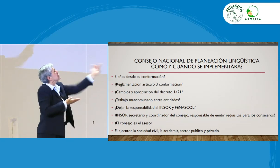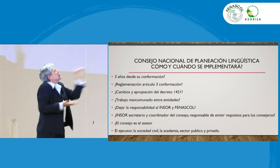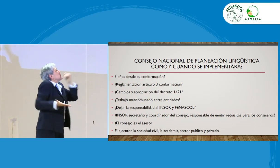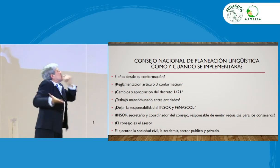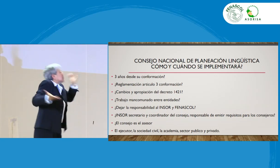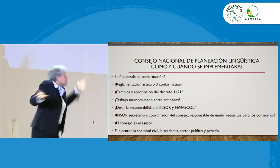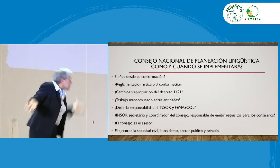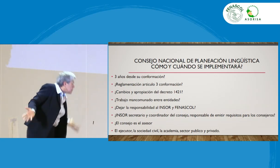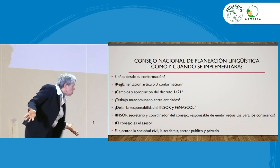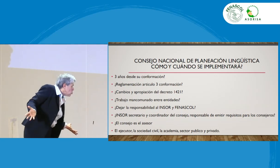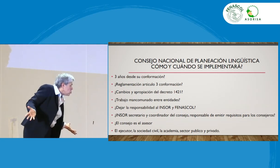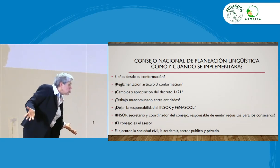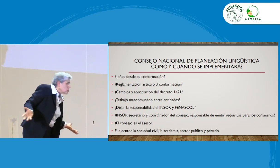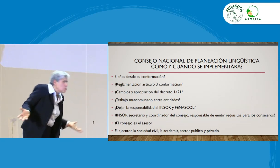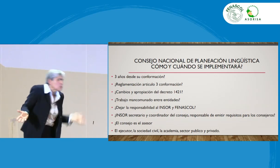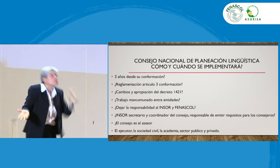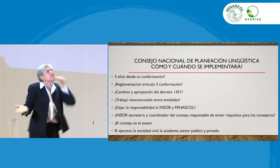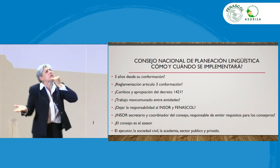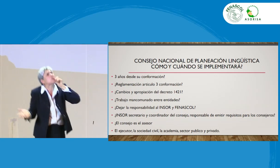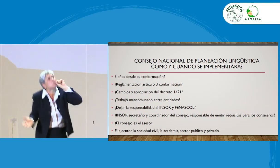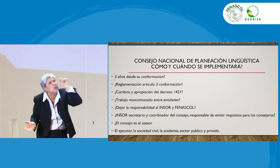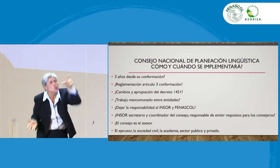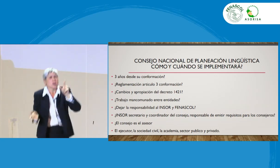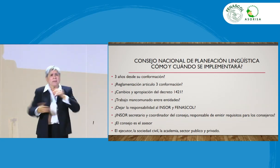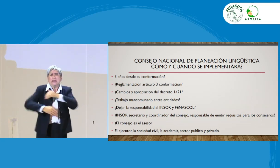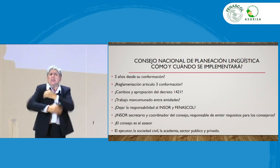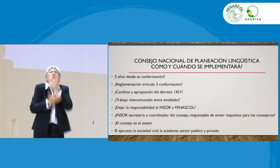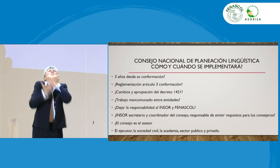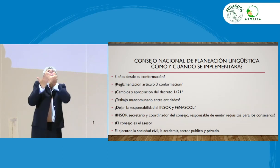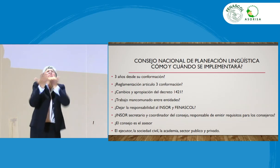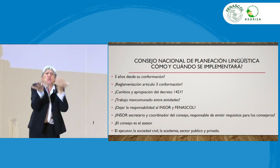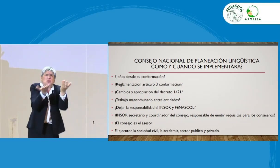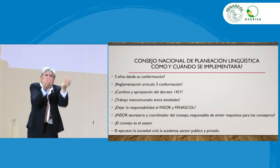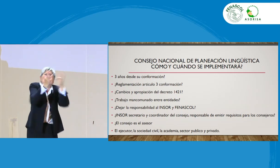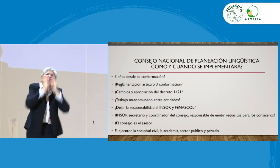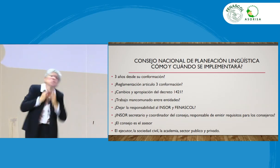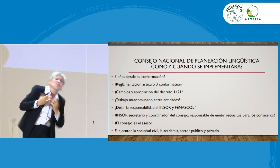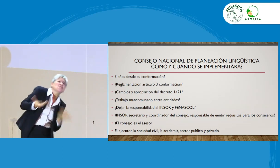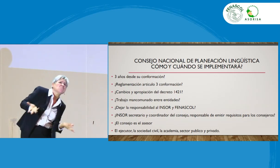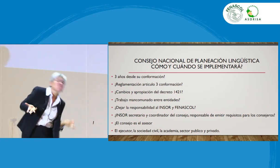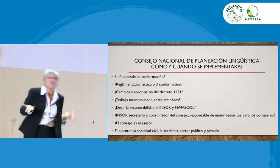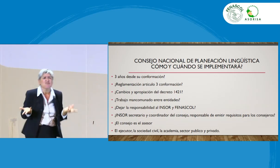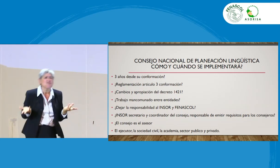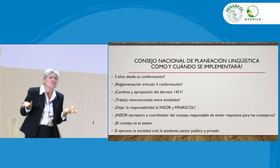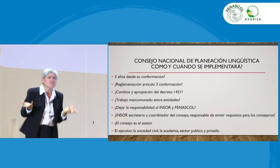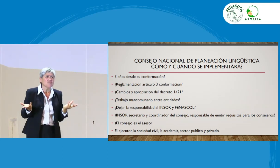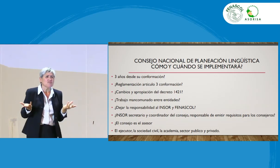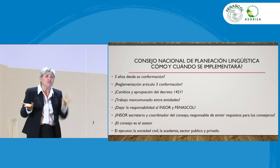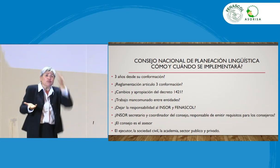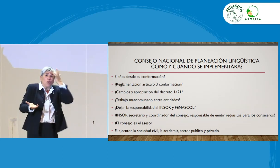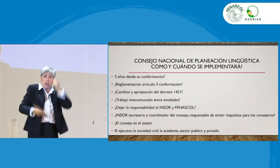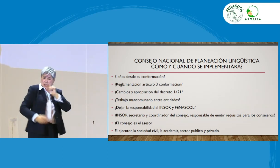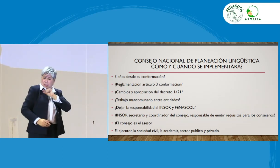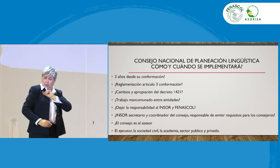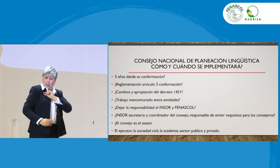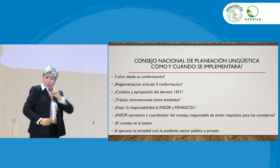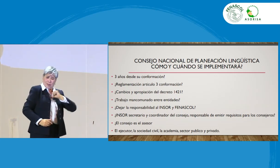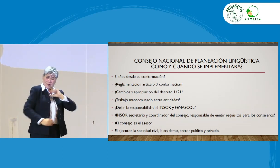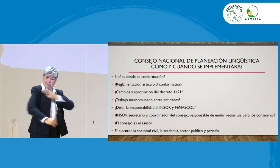también nuestra postura, y preguntar, ¿qué es lo que está pasando? ¿Por qué no está este reconocimiento? ¿Por qué el INSOR, qué